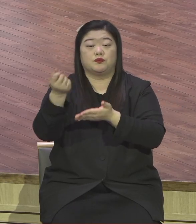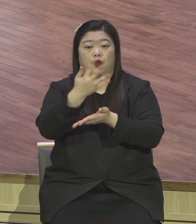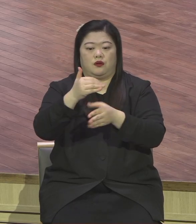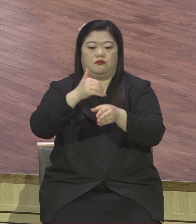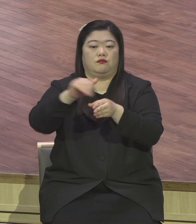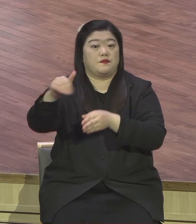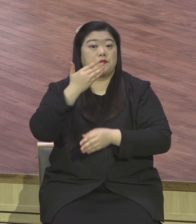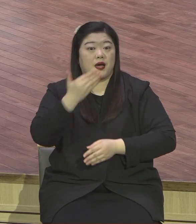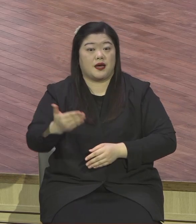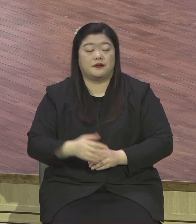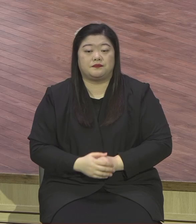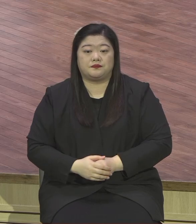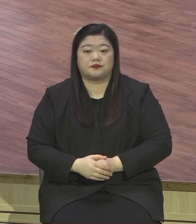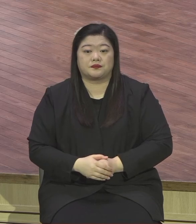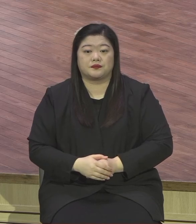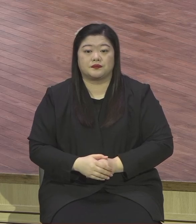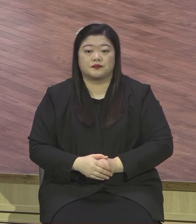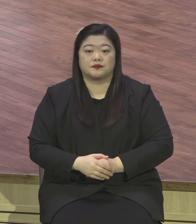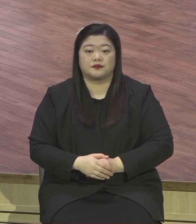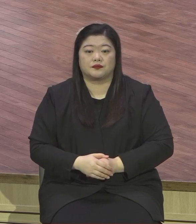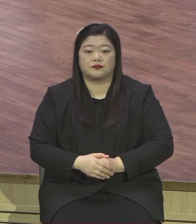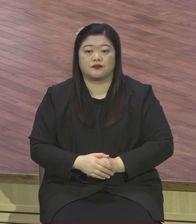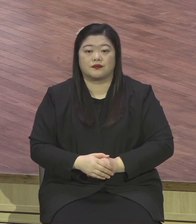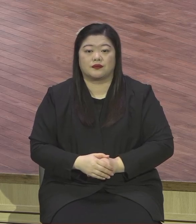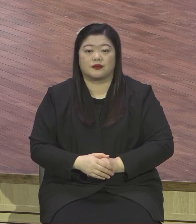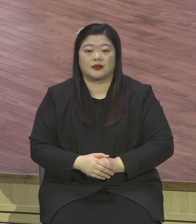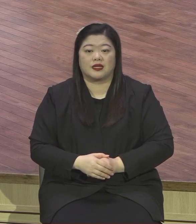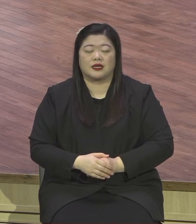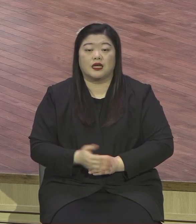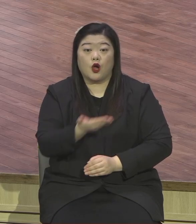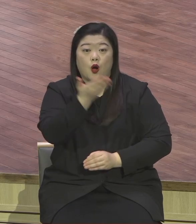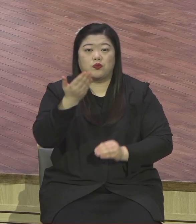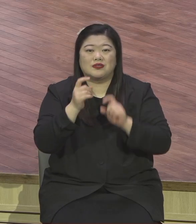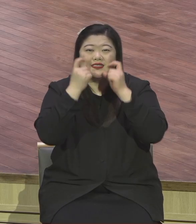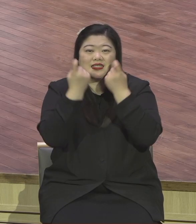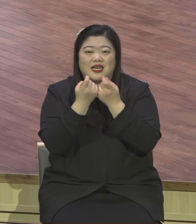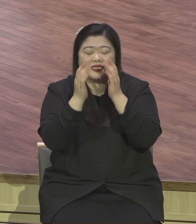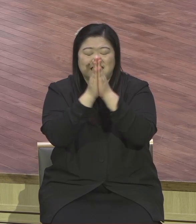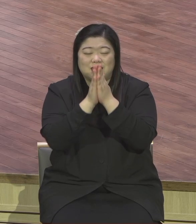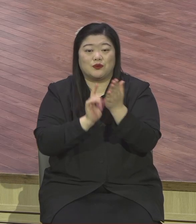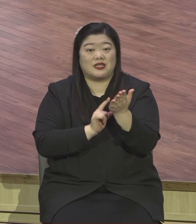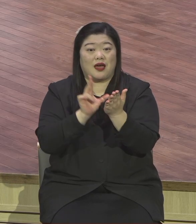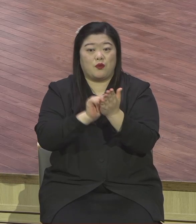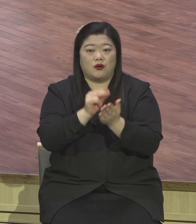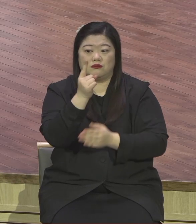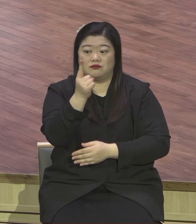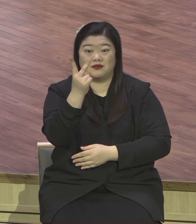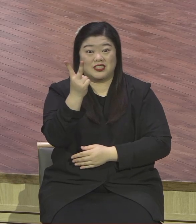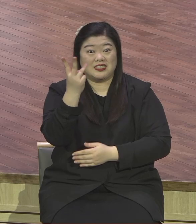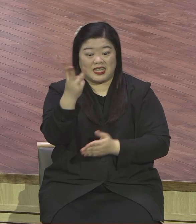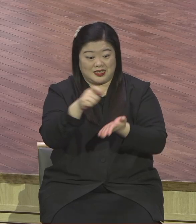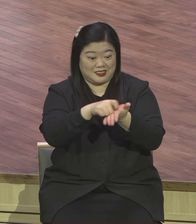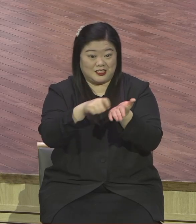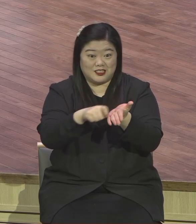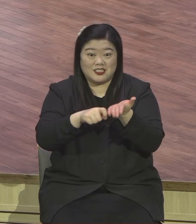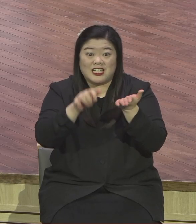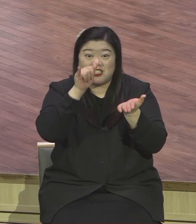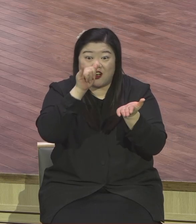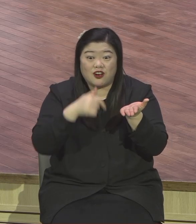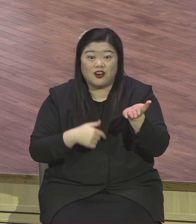그렇게 여러분 이렇게 저는 이렇게 적었습니다 이렇게 적었는데 기도 제목이 너무 많아가지고 1, 2, 3인데